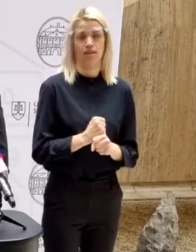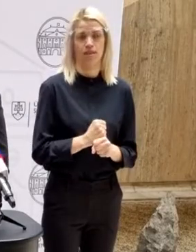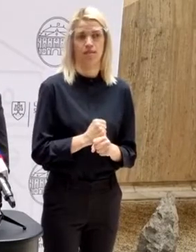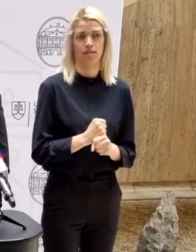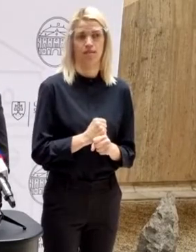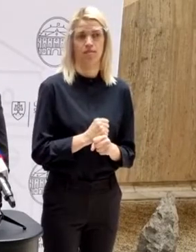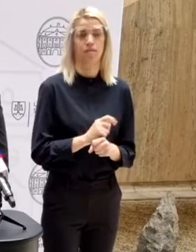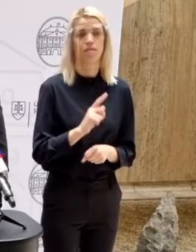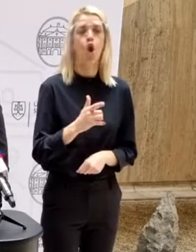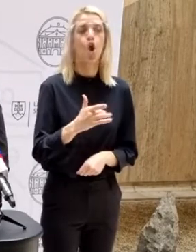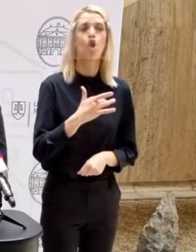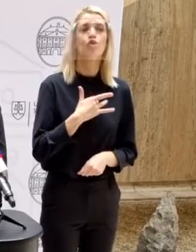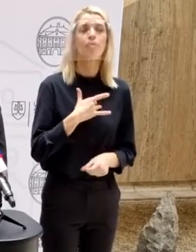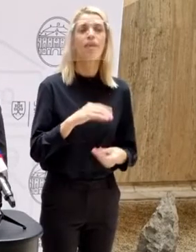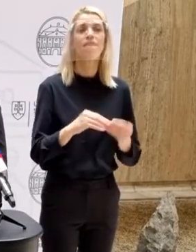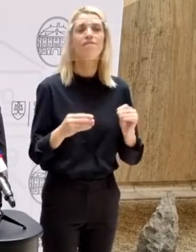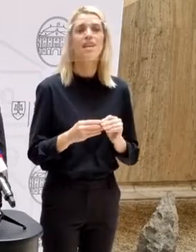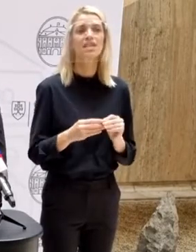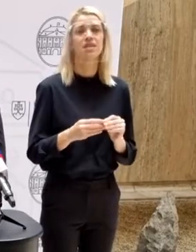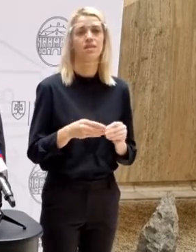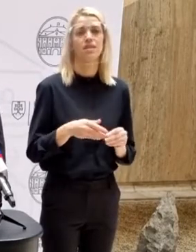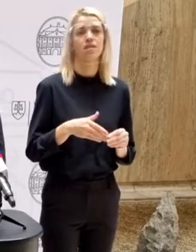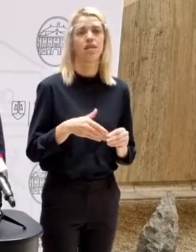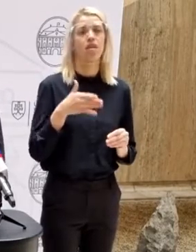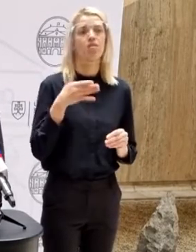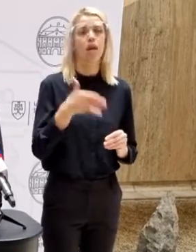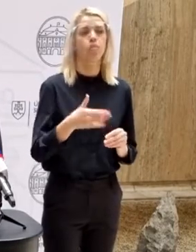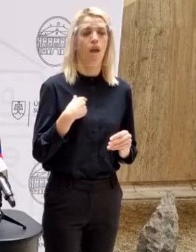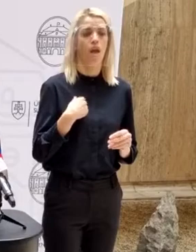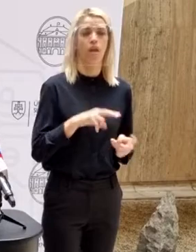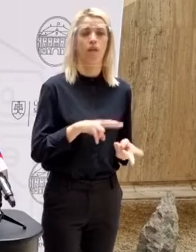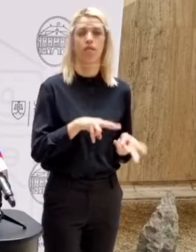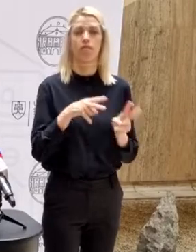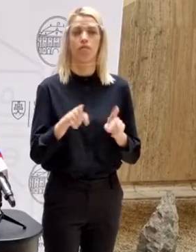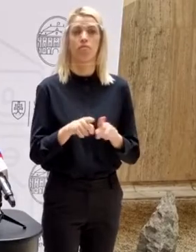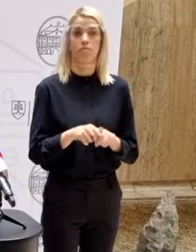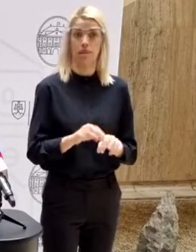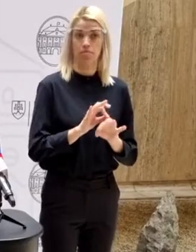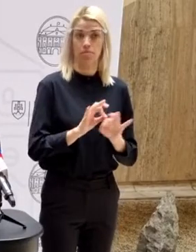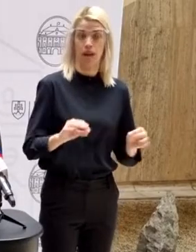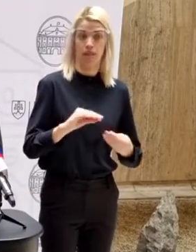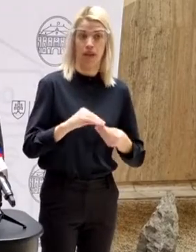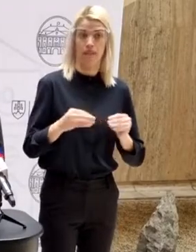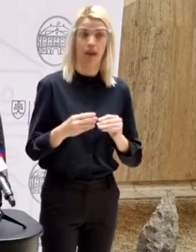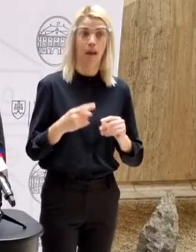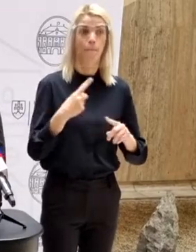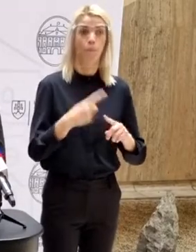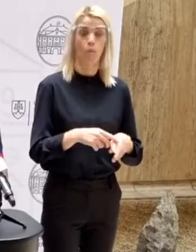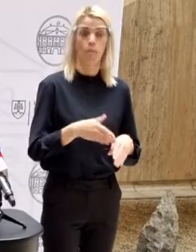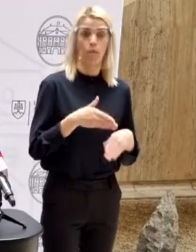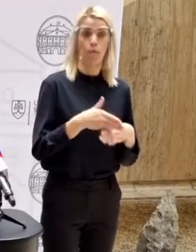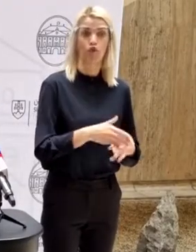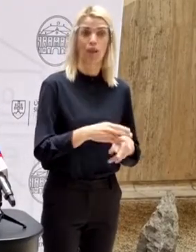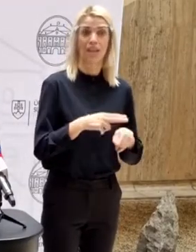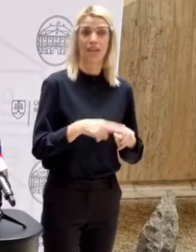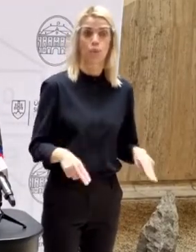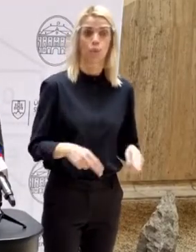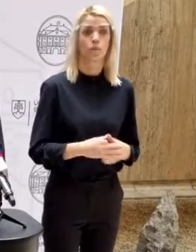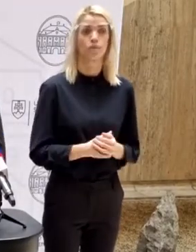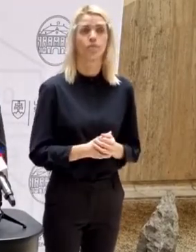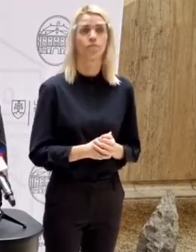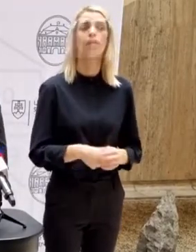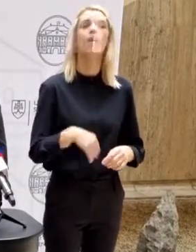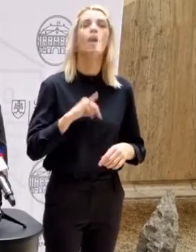že také nejaké osobné veci nebudeme pretavovať do toho, že či príjmeme správnu vec, ktorá pomôže aj súdnictvu. Ak môžeme ešte, boli